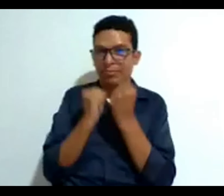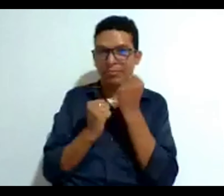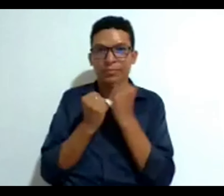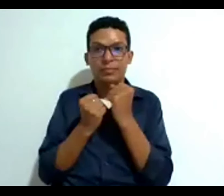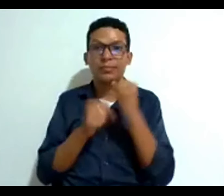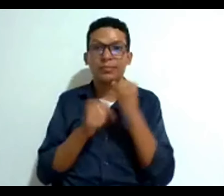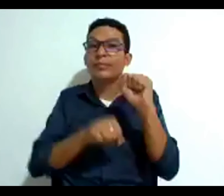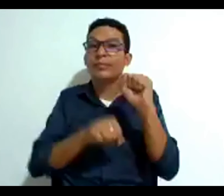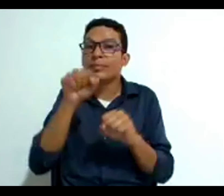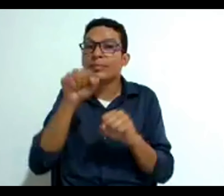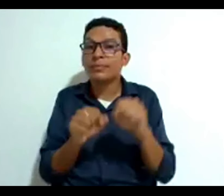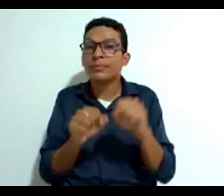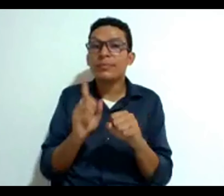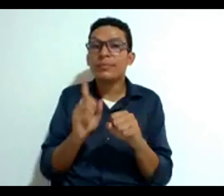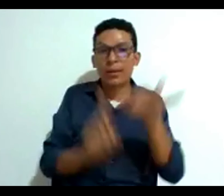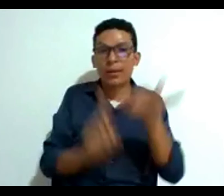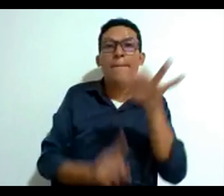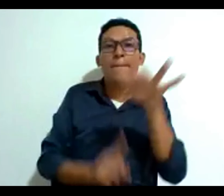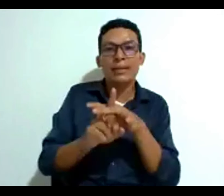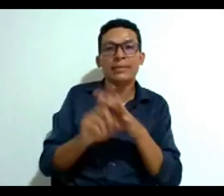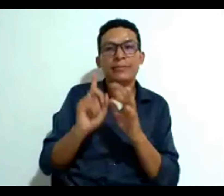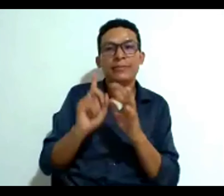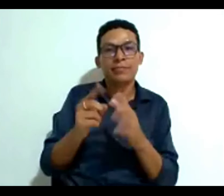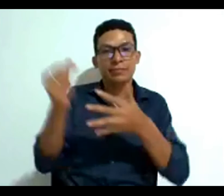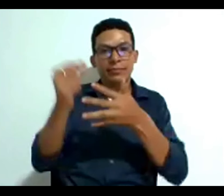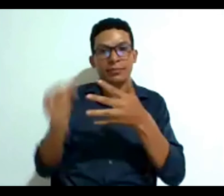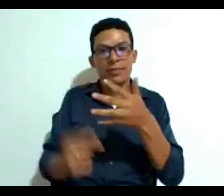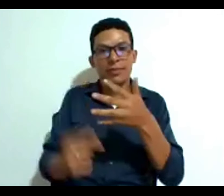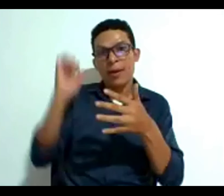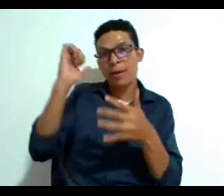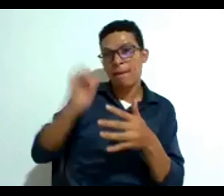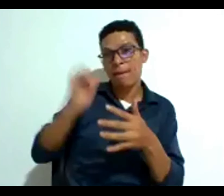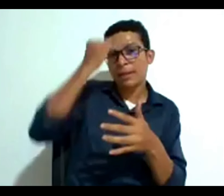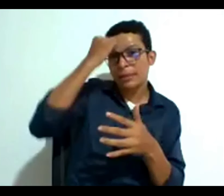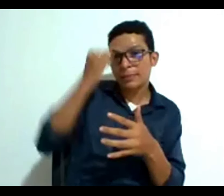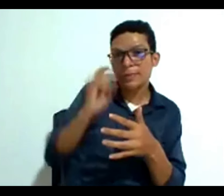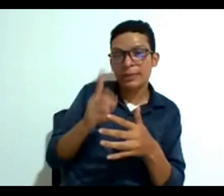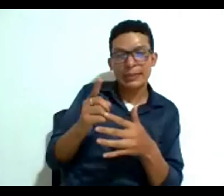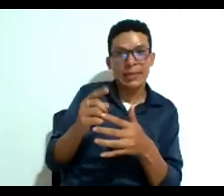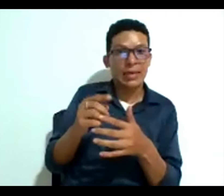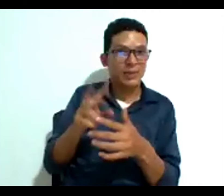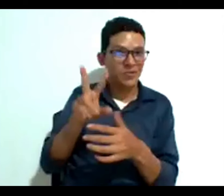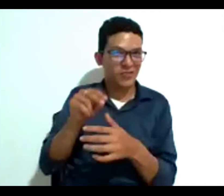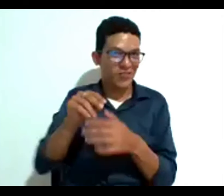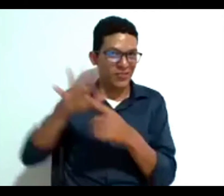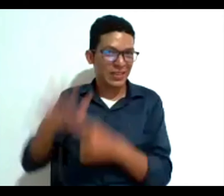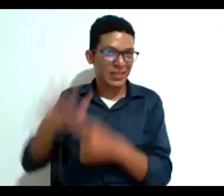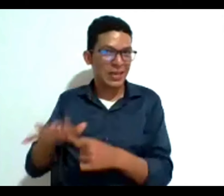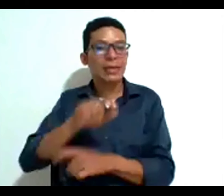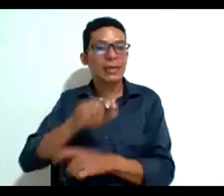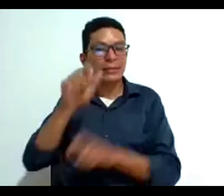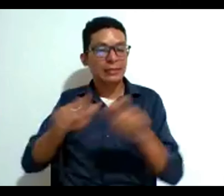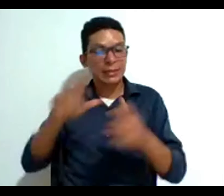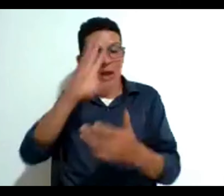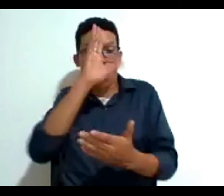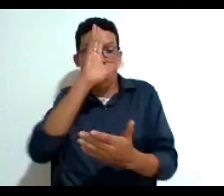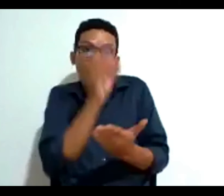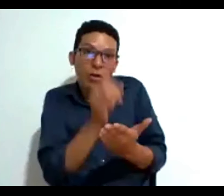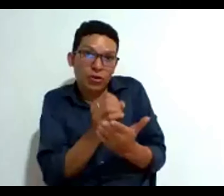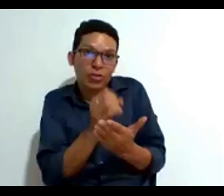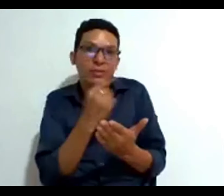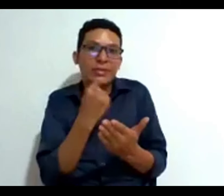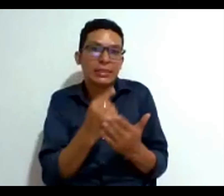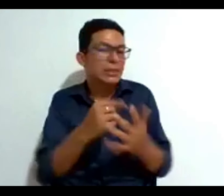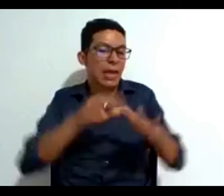puede ser una de las motivaciones por las cuales desde ese principio de no maleficencia pues estas estas personas opinaron